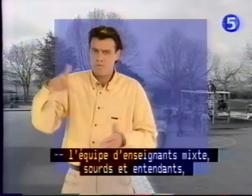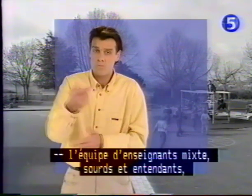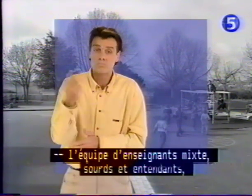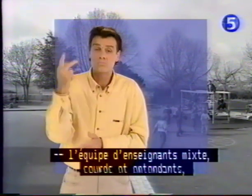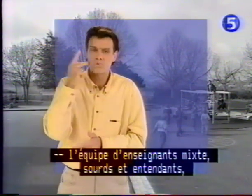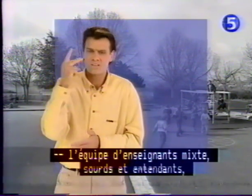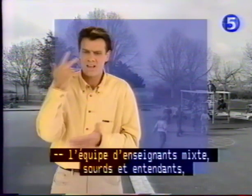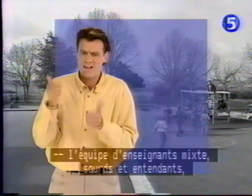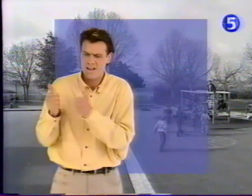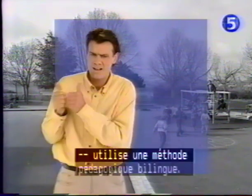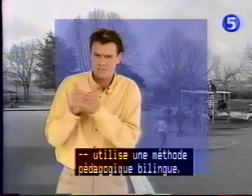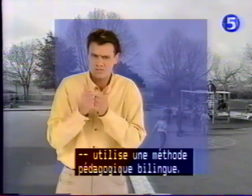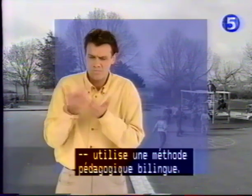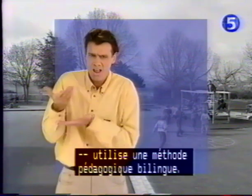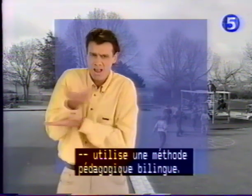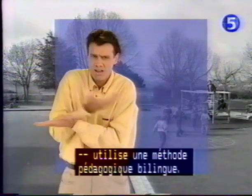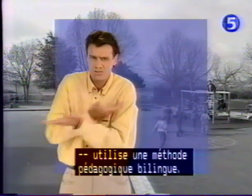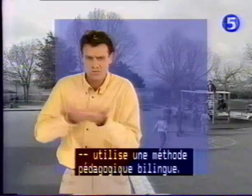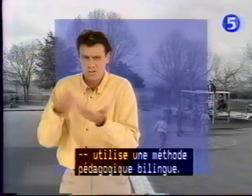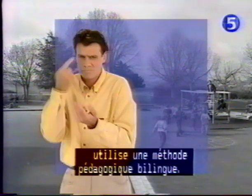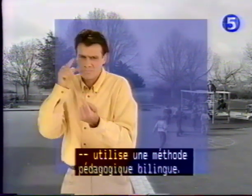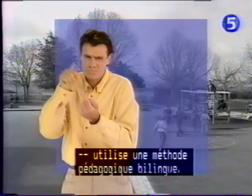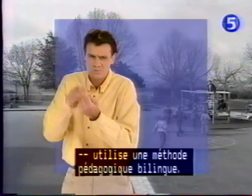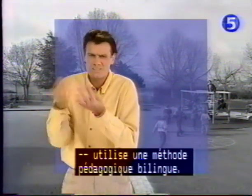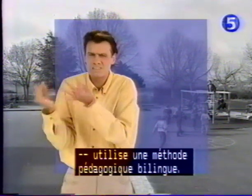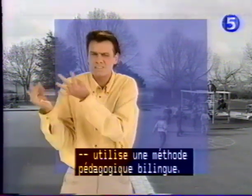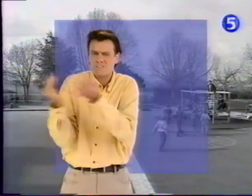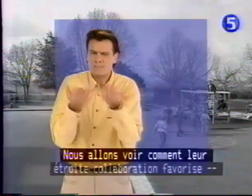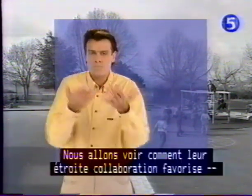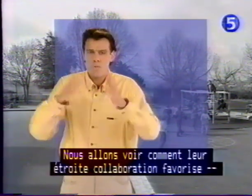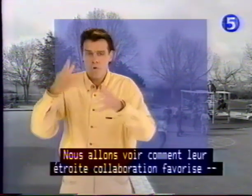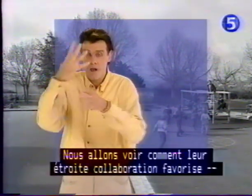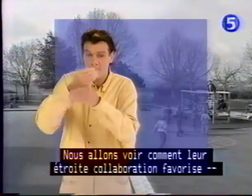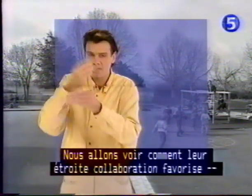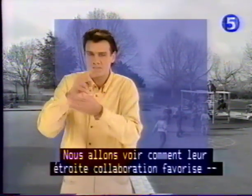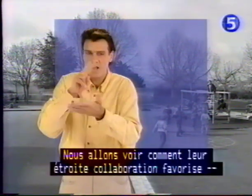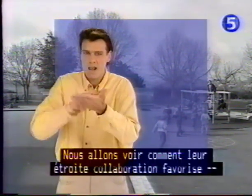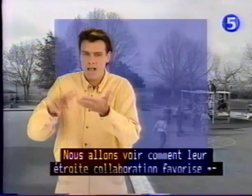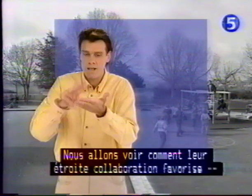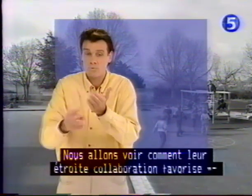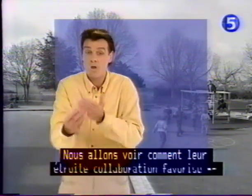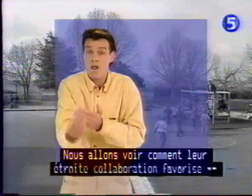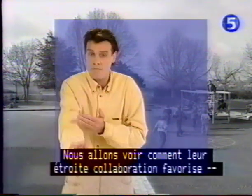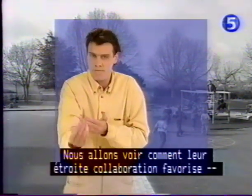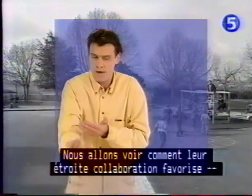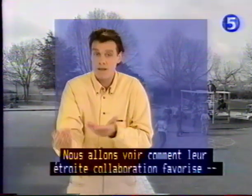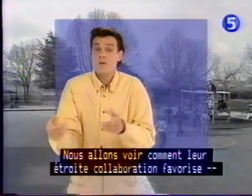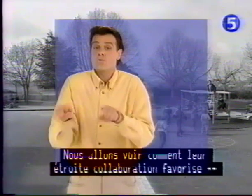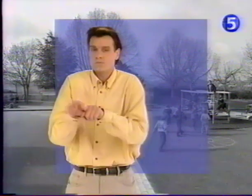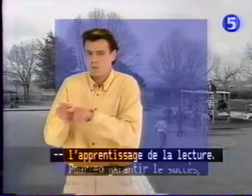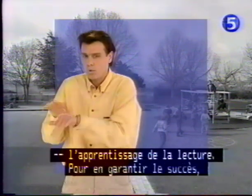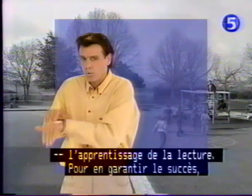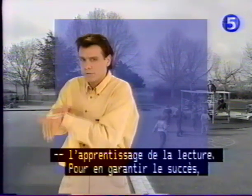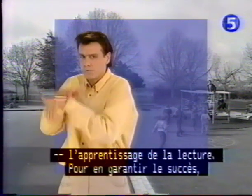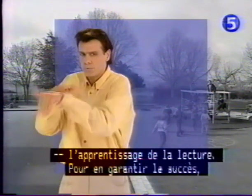entendants, utilise une méthode pédagogique bilingue. Nous allons voir comment leur étroite collaboration favorise l'apprentissage de la lecture.